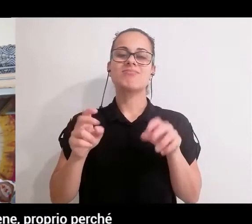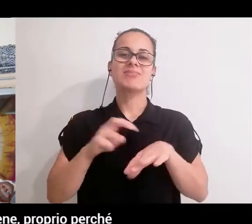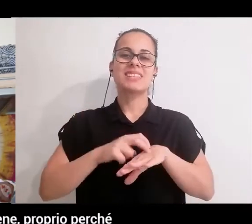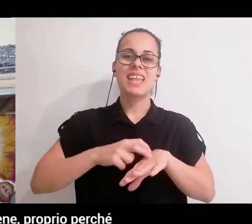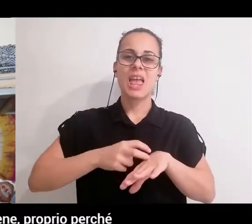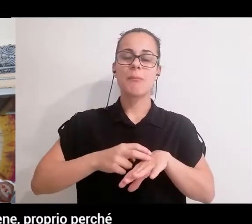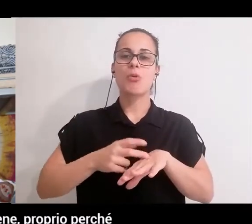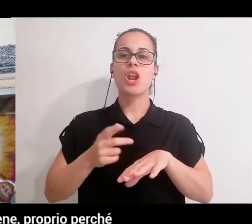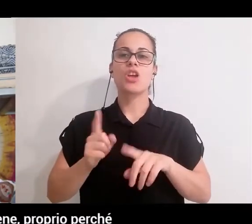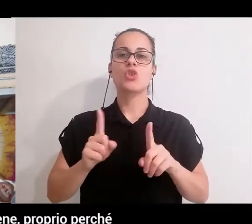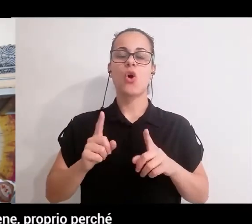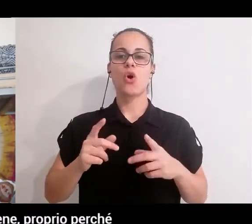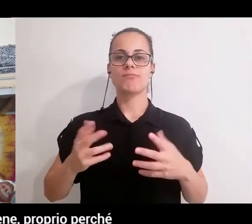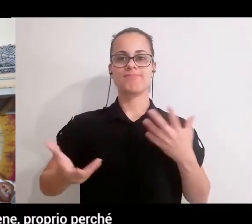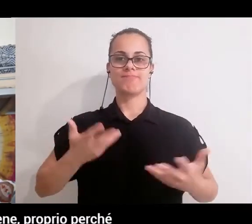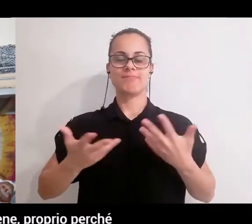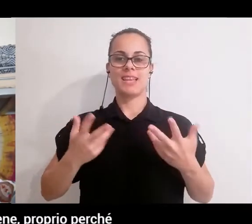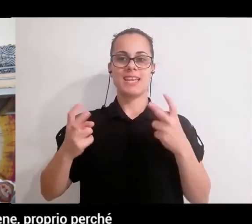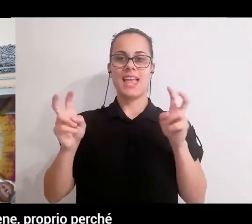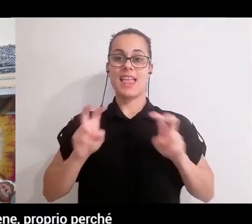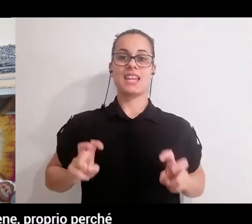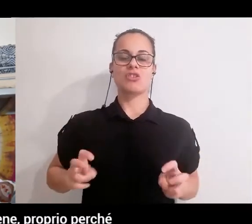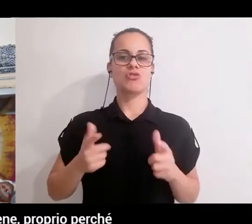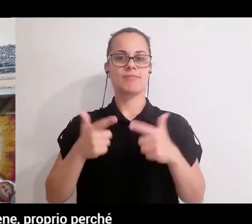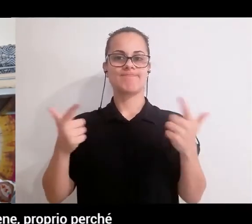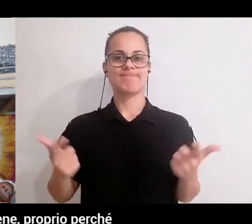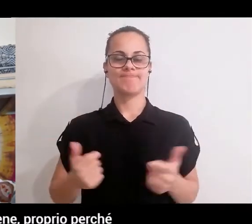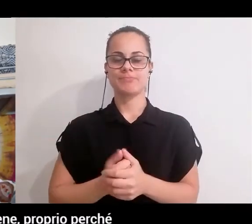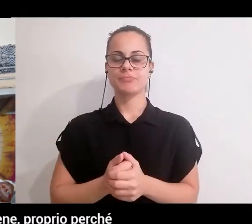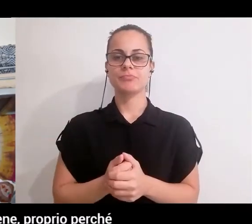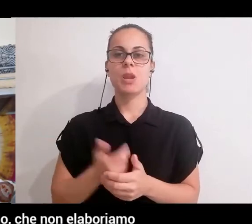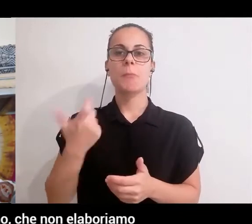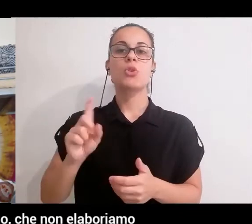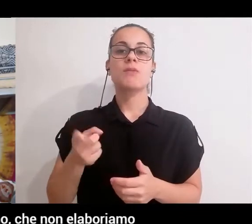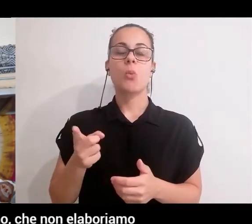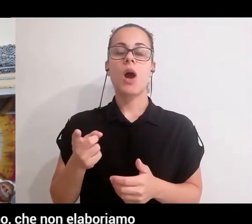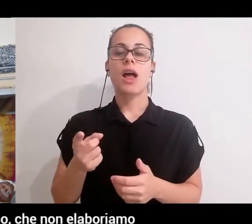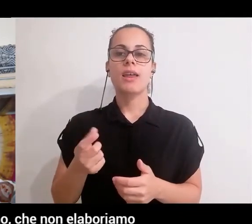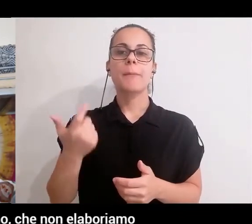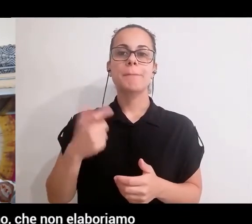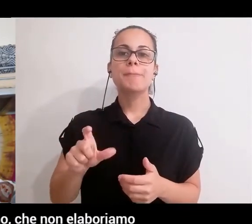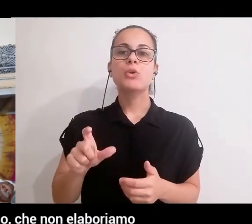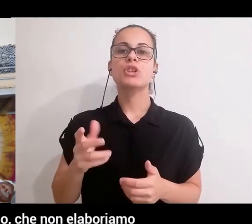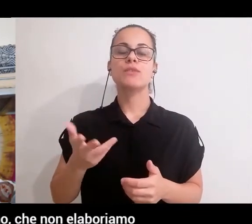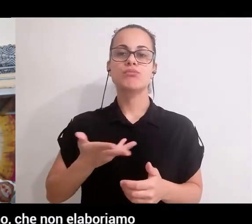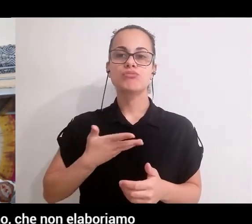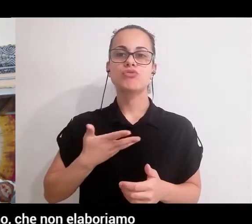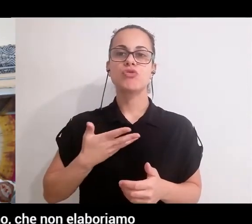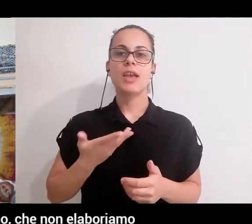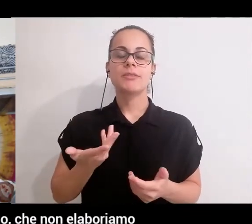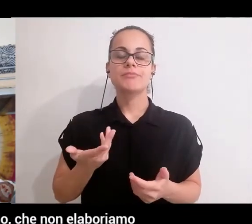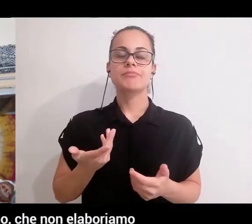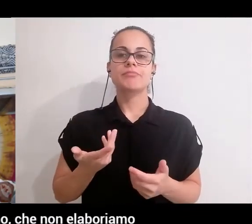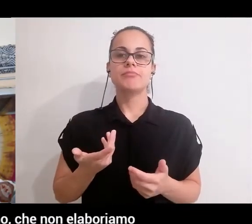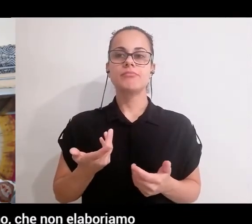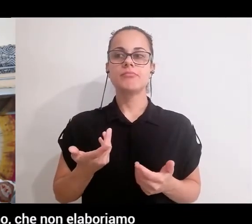'energia vitale che ci fa sentire bene. Proprio perché? Perché sono tutte queste cose che non